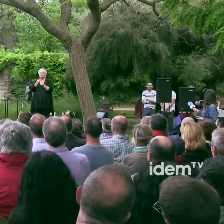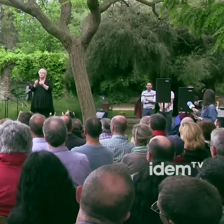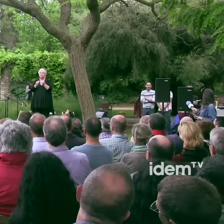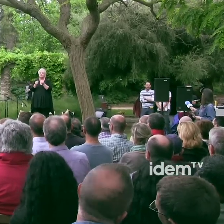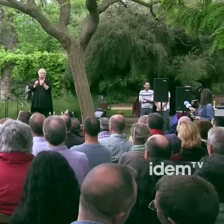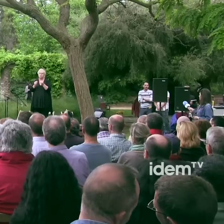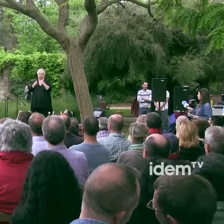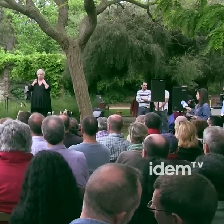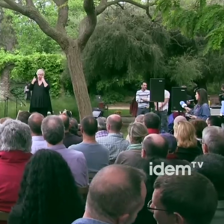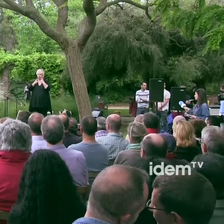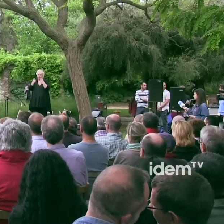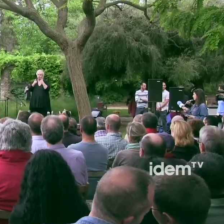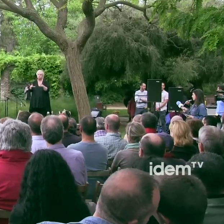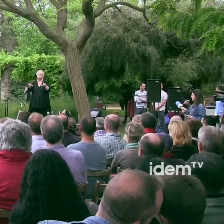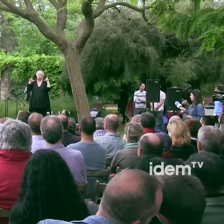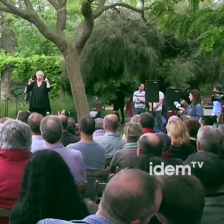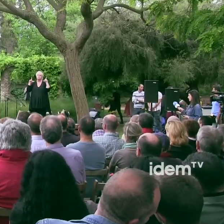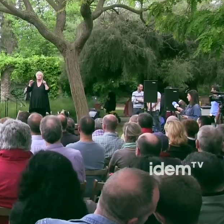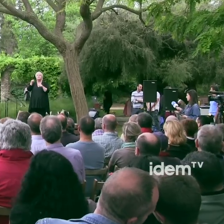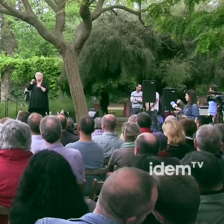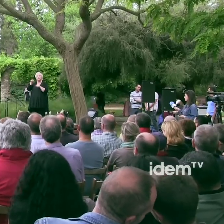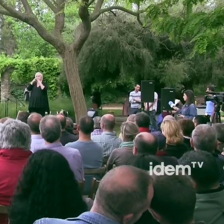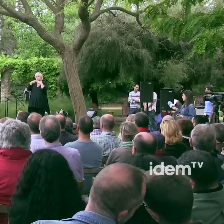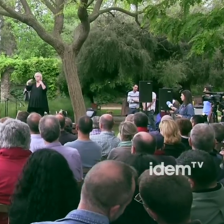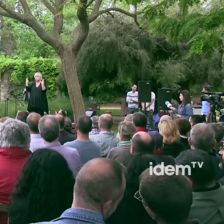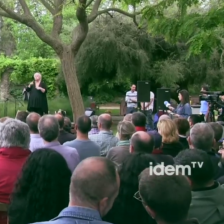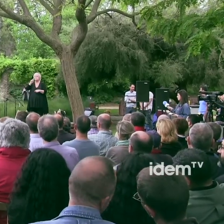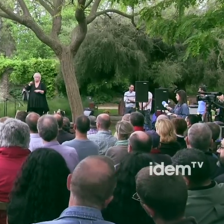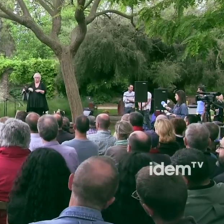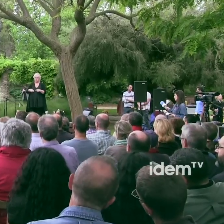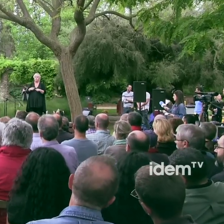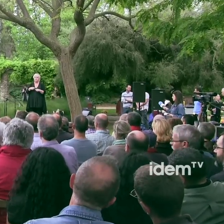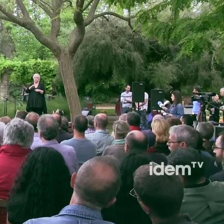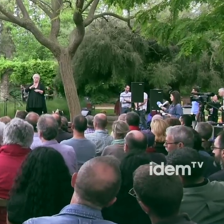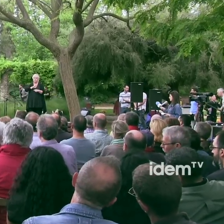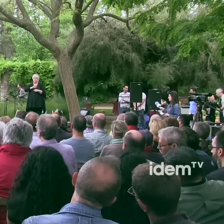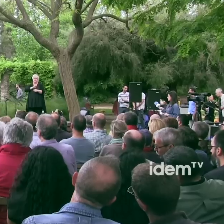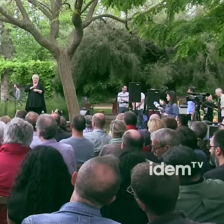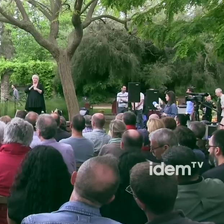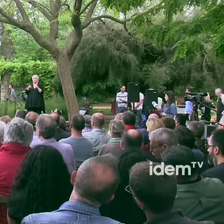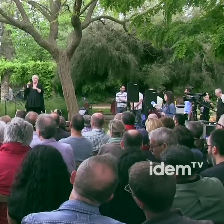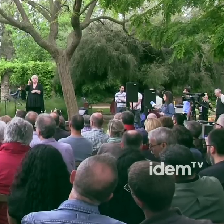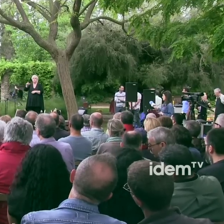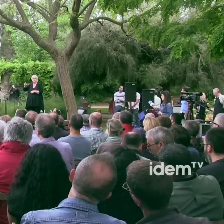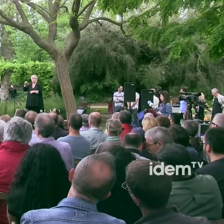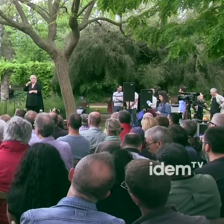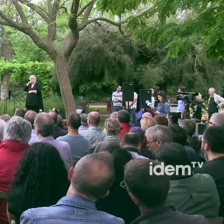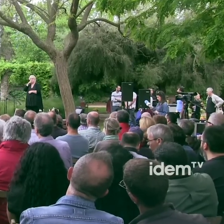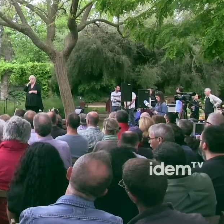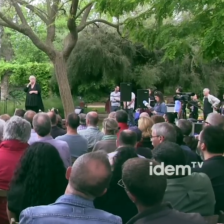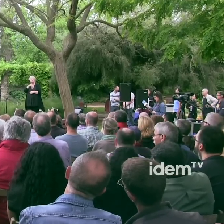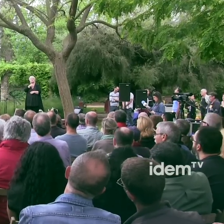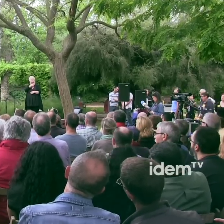institucions públiques com des de la societat civil per fer front adequadament a aquesta crisi en temps de crisi però més enllà